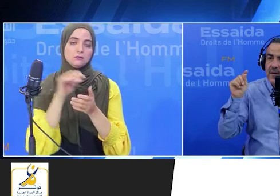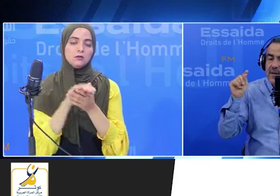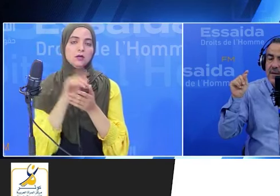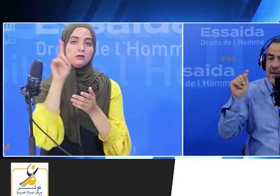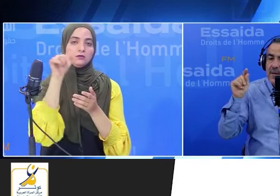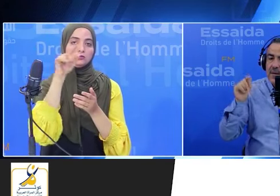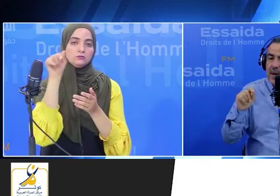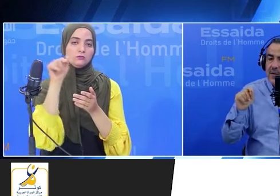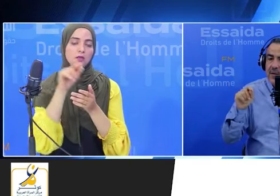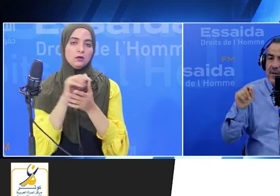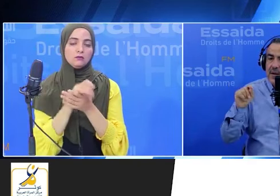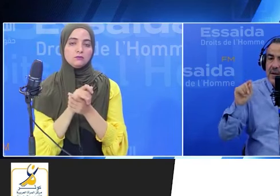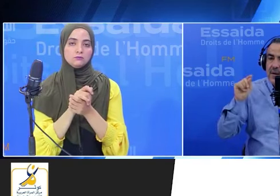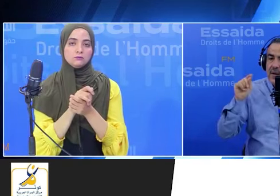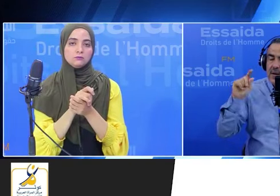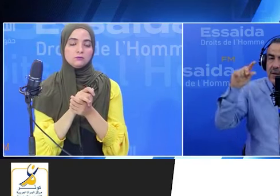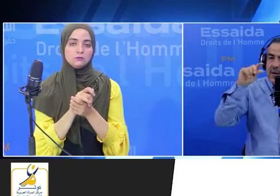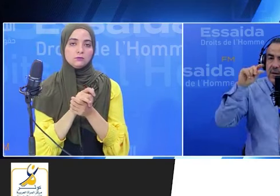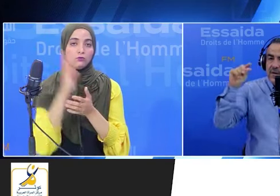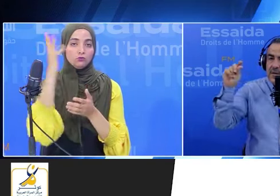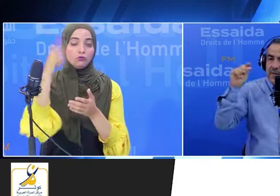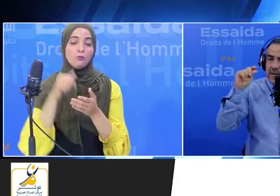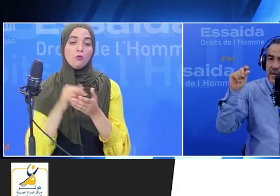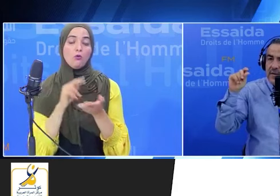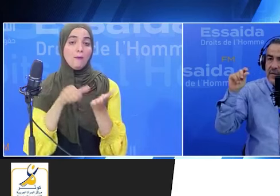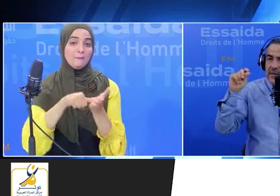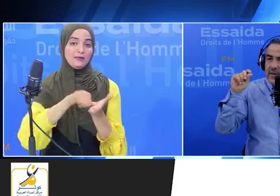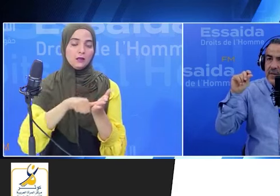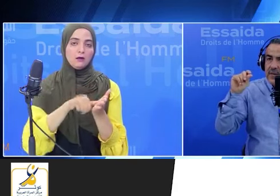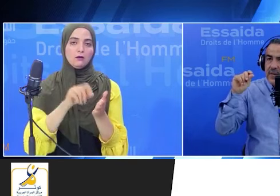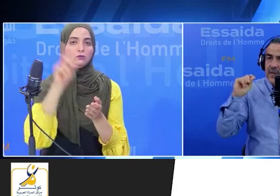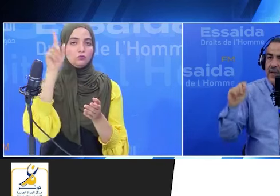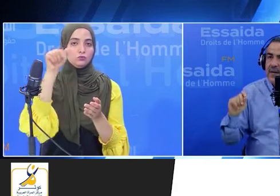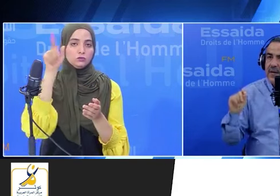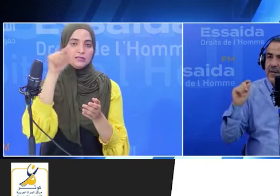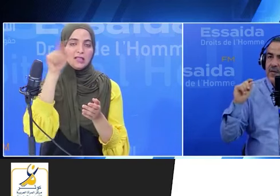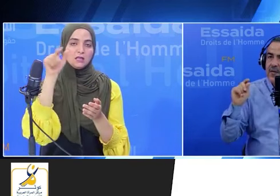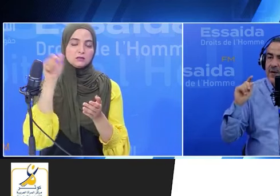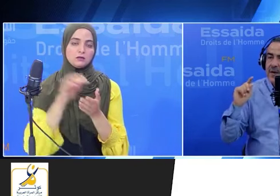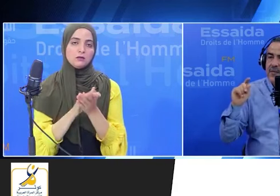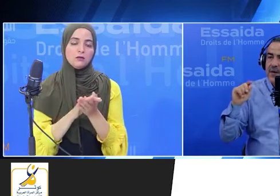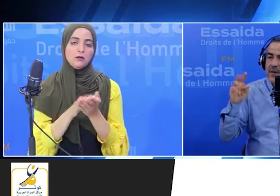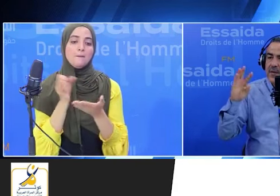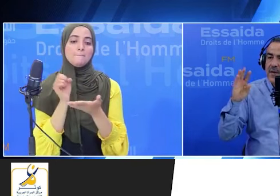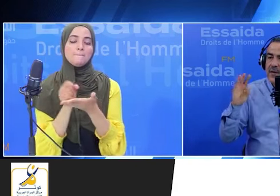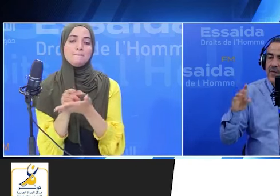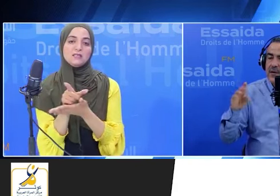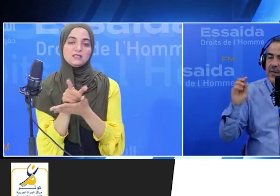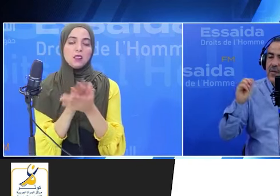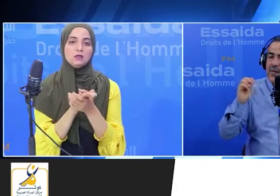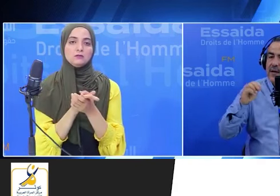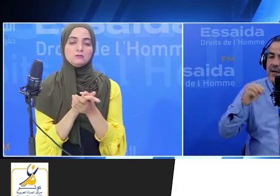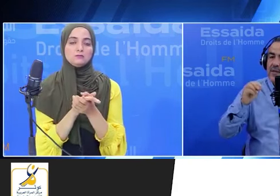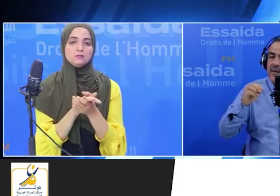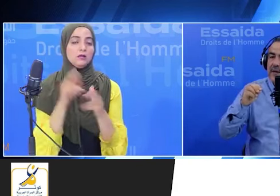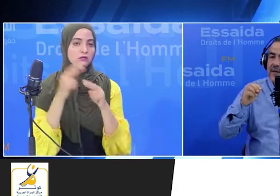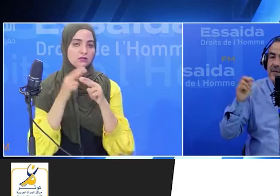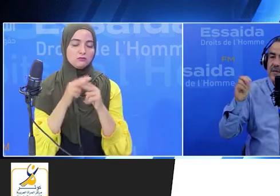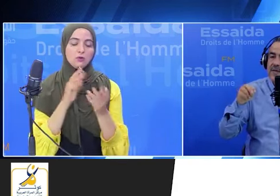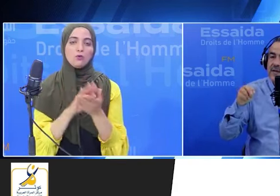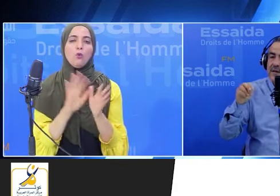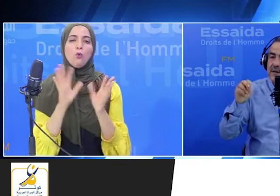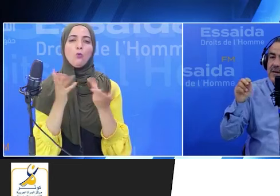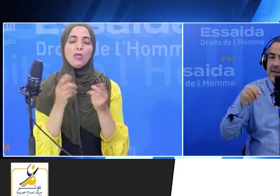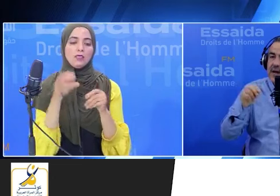ونعملو أوكي نجيك ميساج فيها اسم كلاقاب متاعك وبتاقة متاعك وين مركز مش